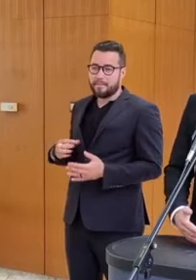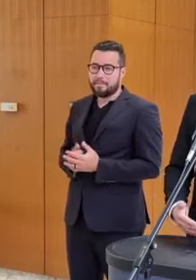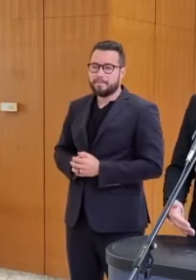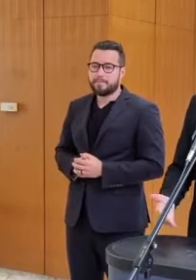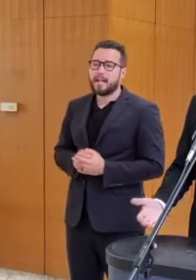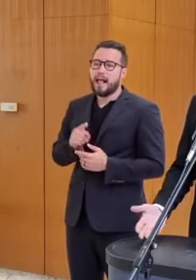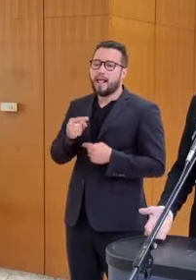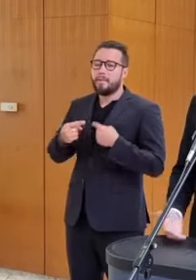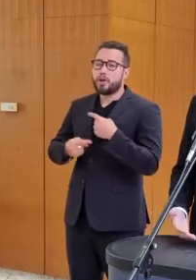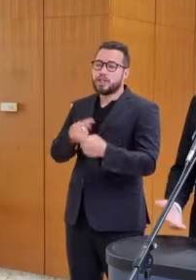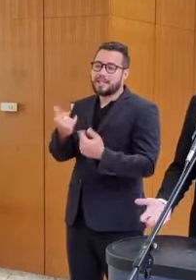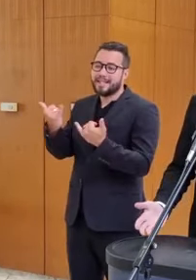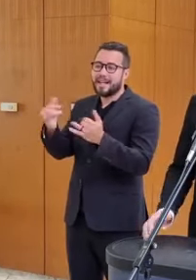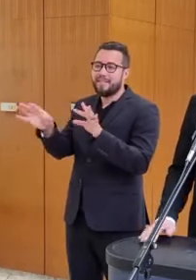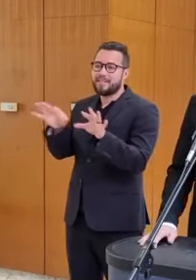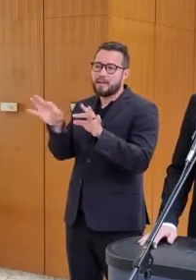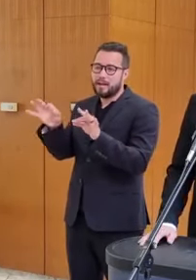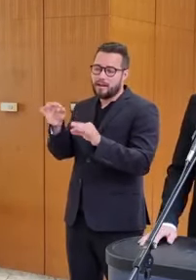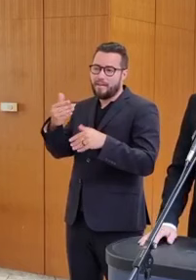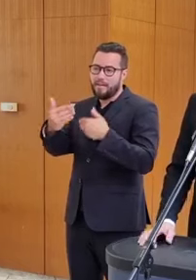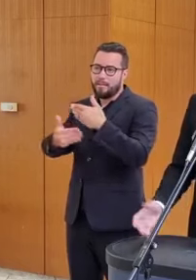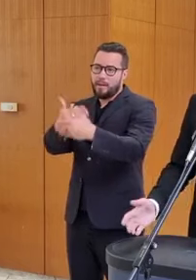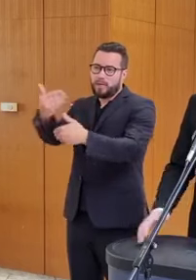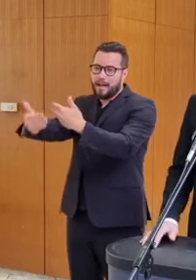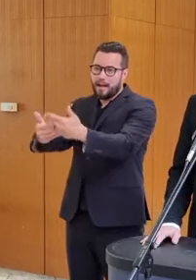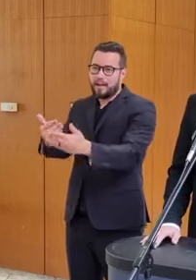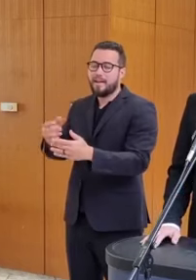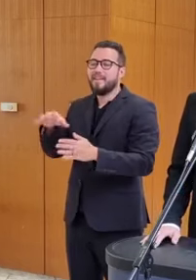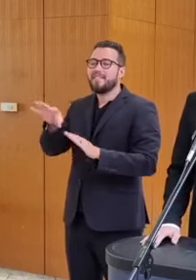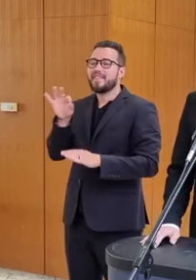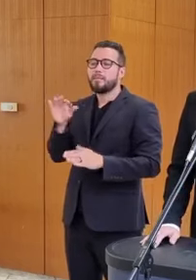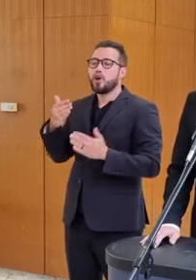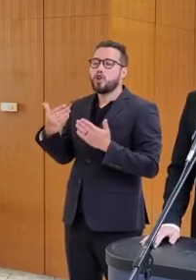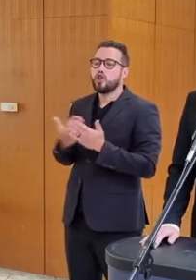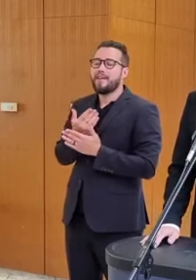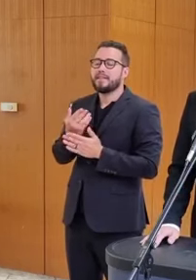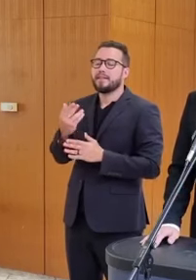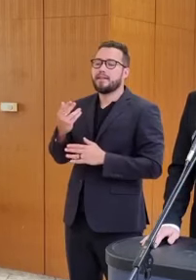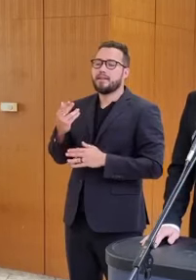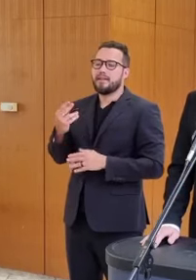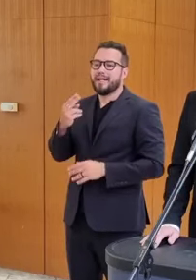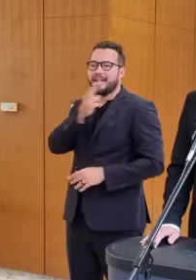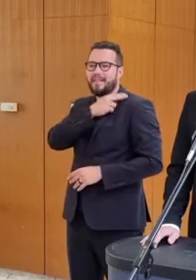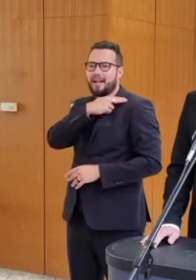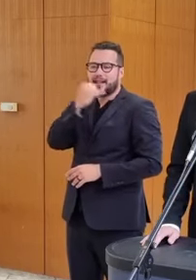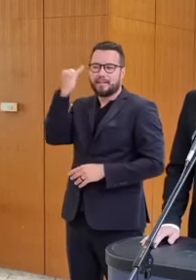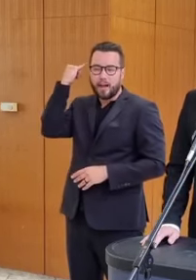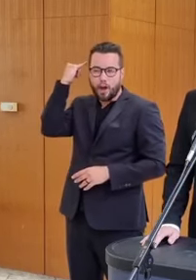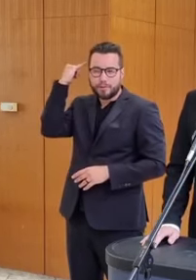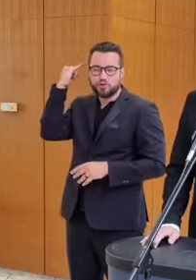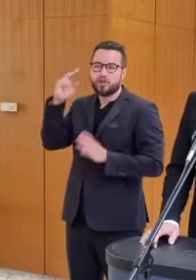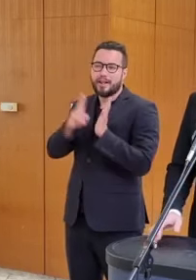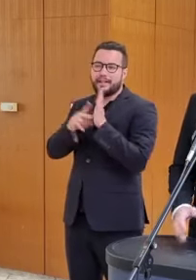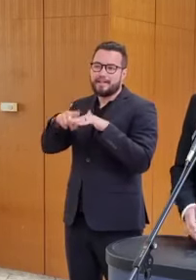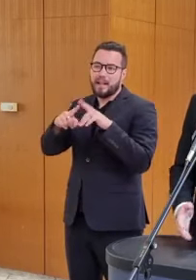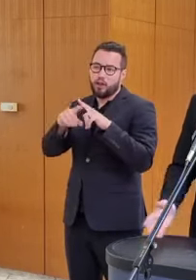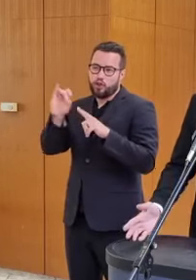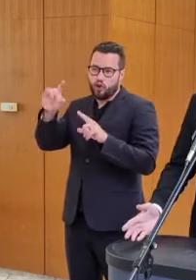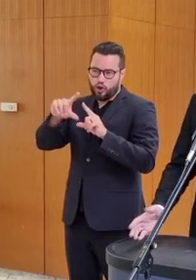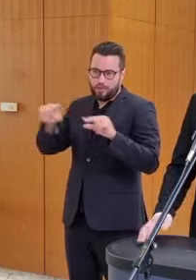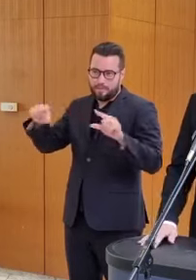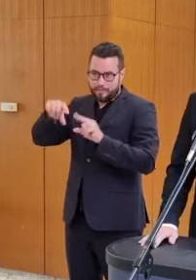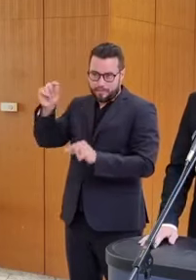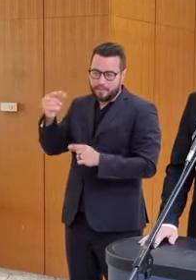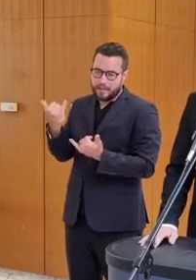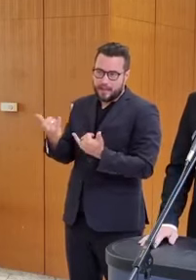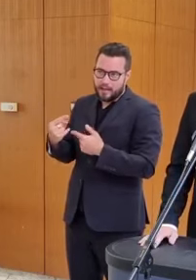proces momentálne prebieha o výbere nového generálneho tajomníka alebo generálnej tajomníčky NATO a záleží od mnohých